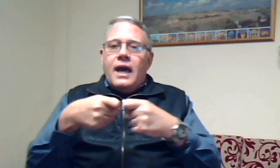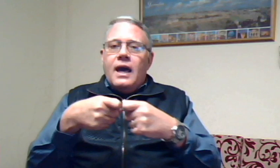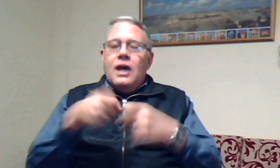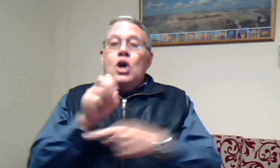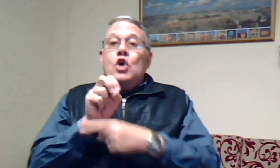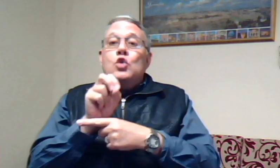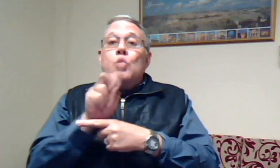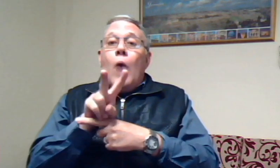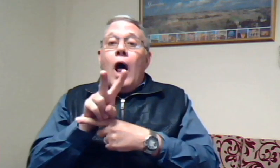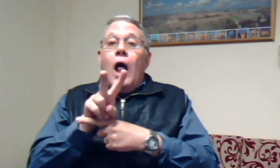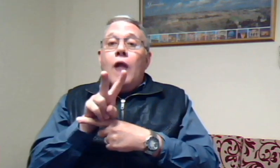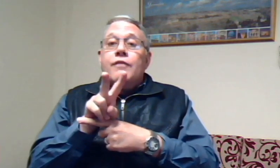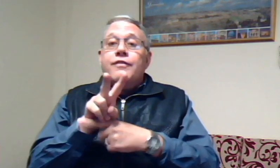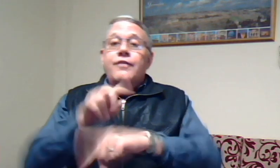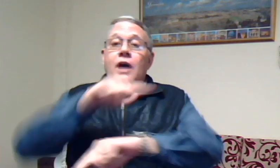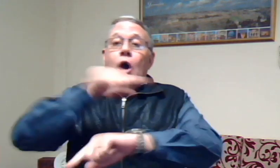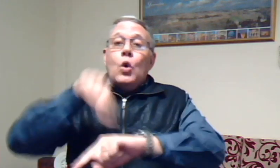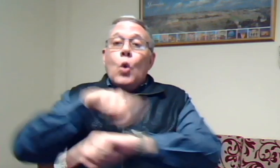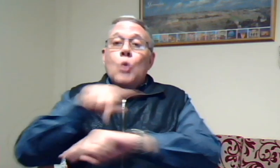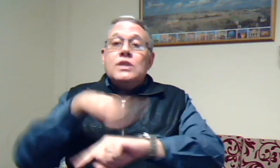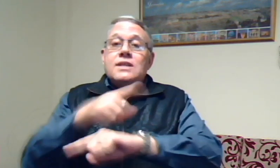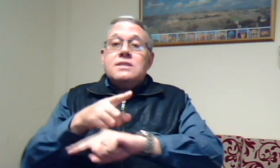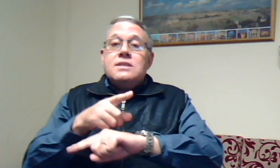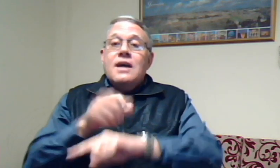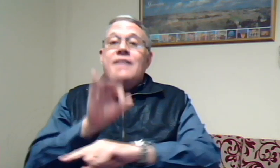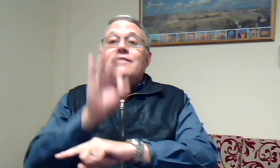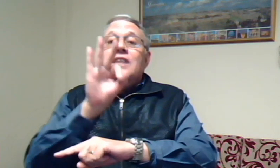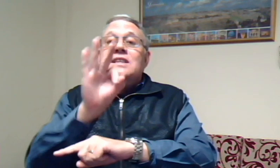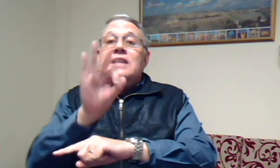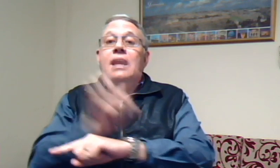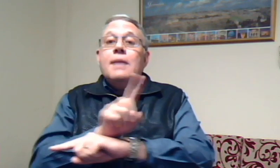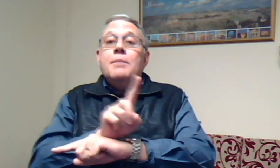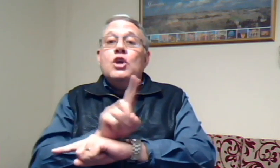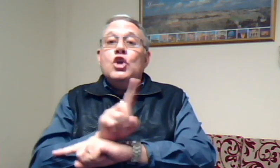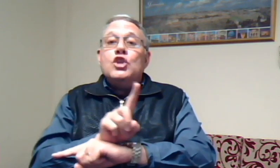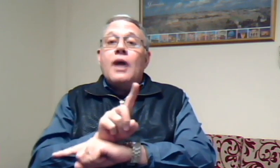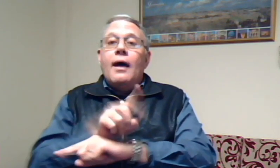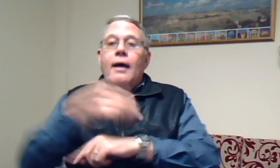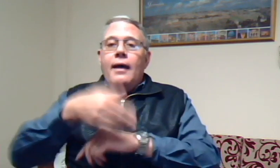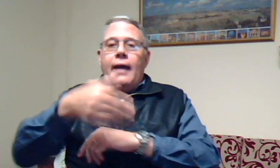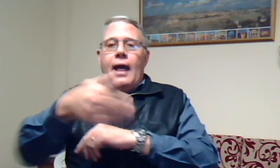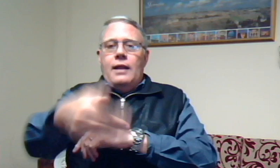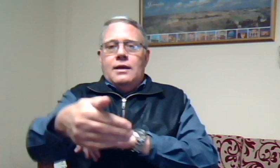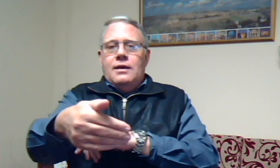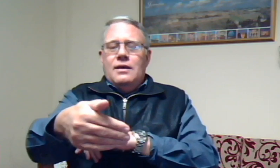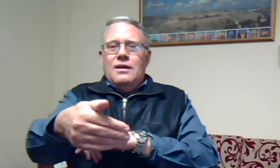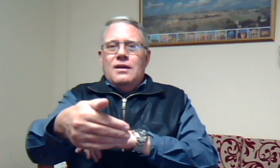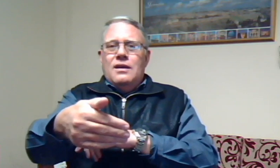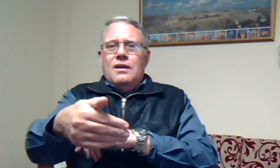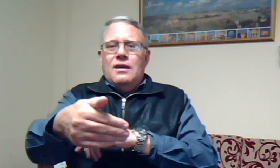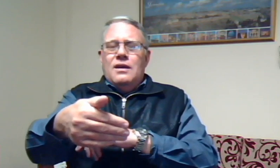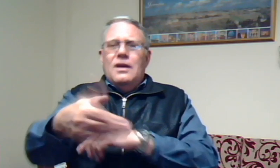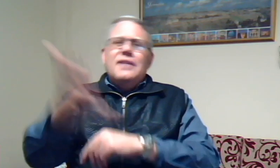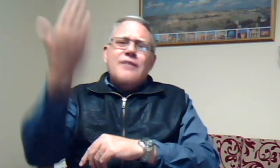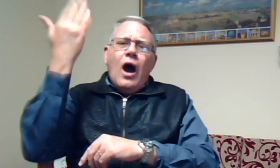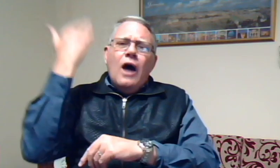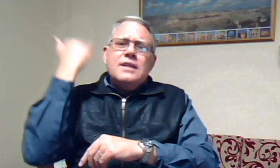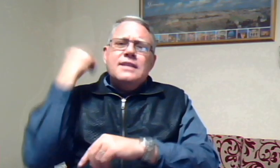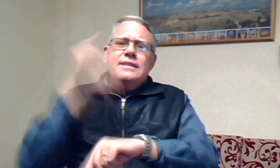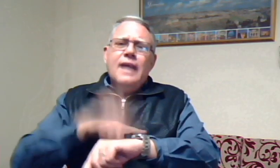twaalf rondes van drie minuute elk daar die tyd